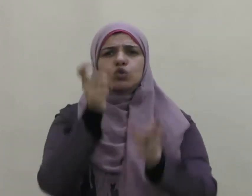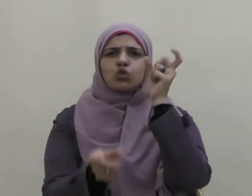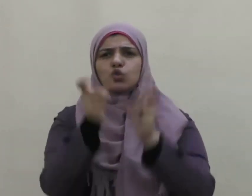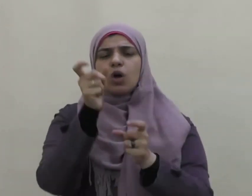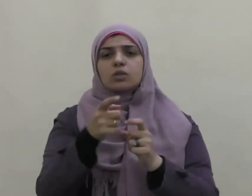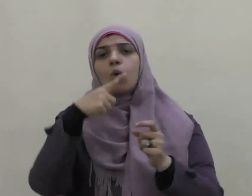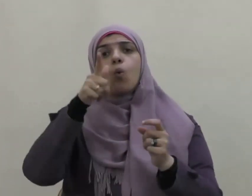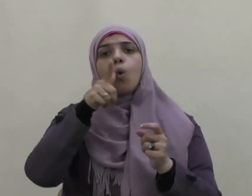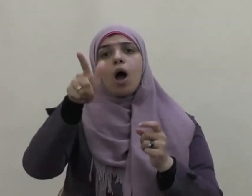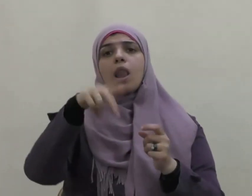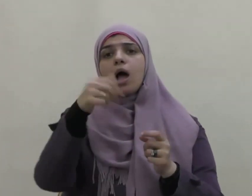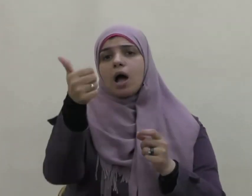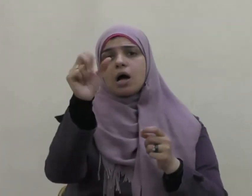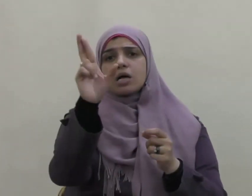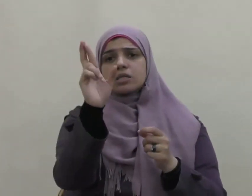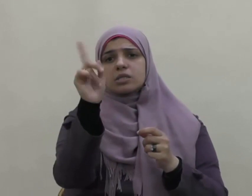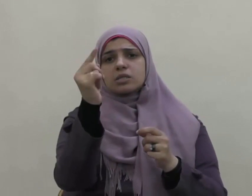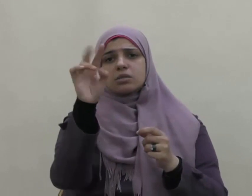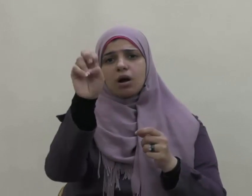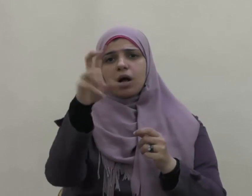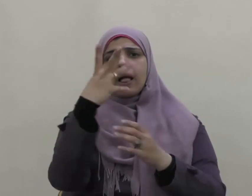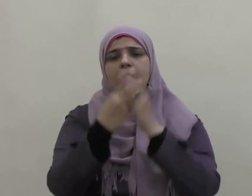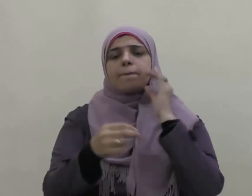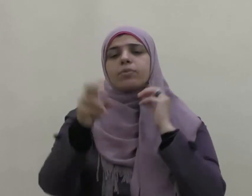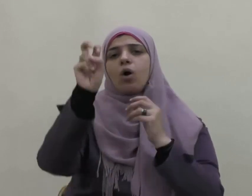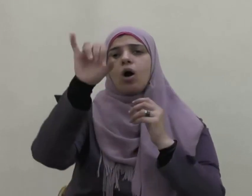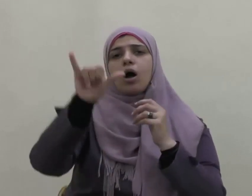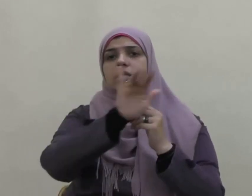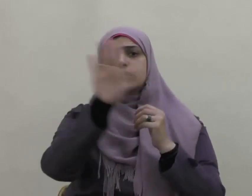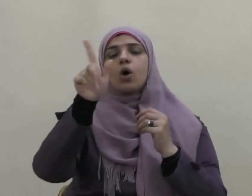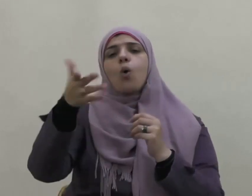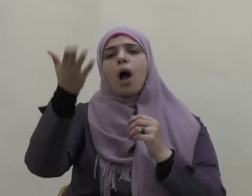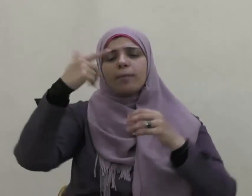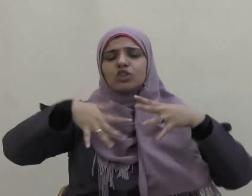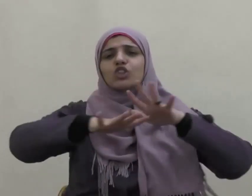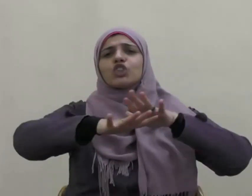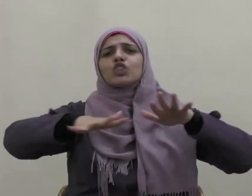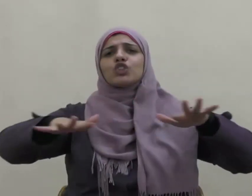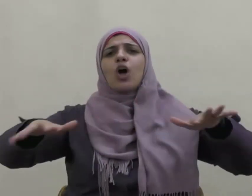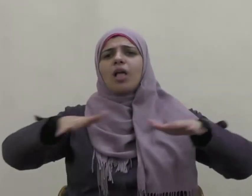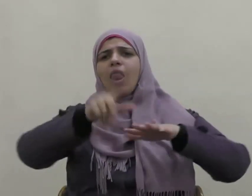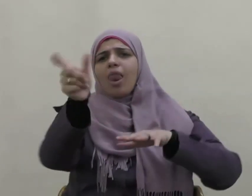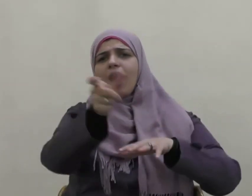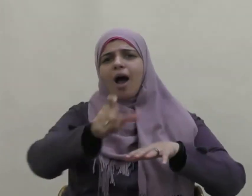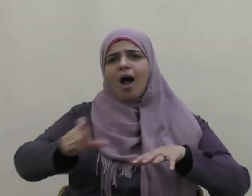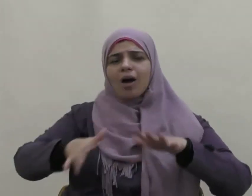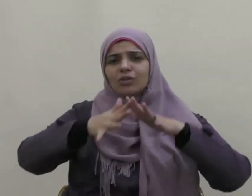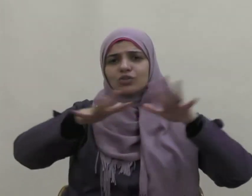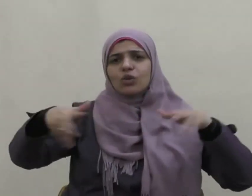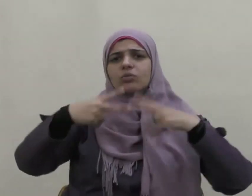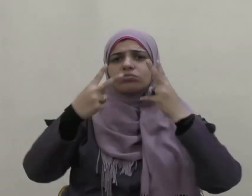الأزرق بن قيس كنا على شاطئ نهر بالأهواز قد نضب عنه الماء